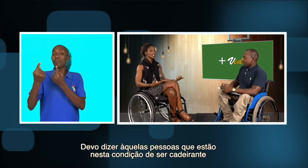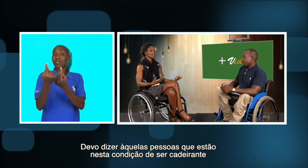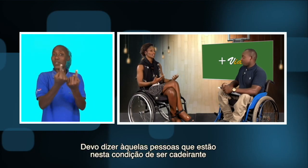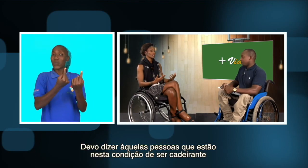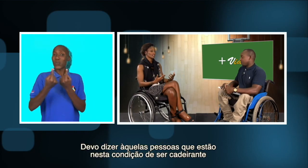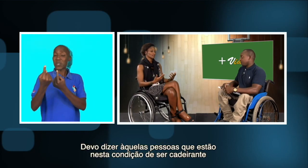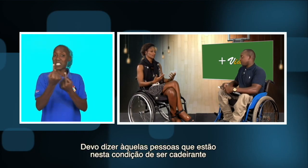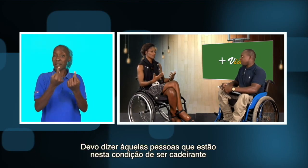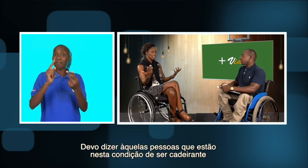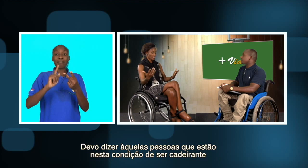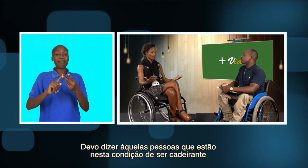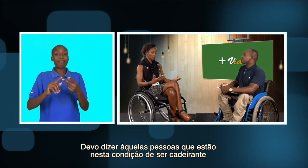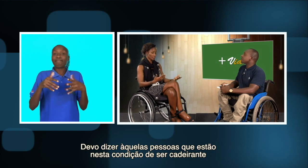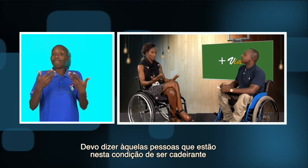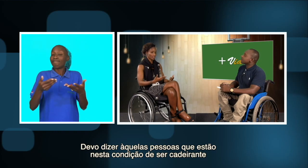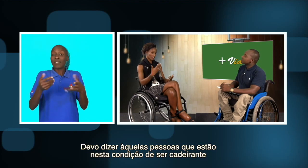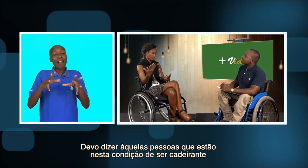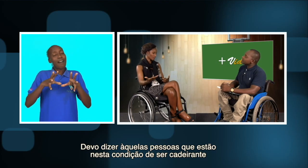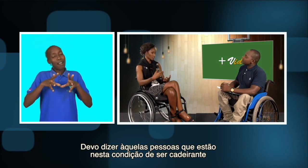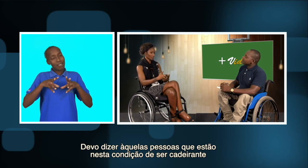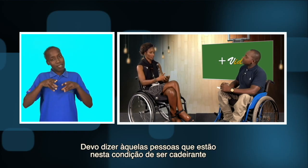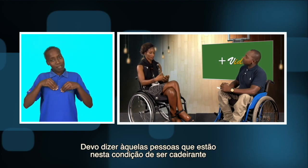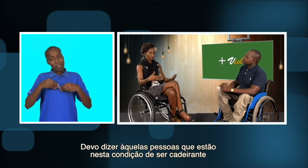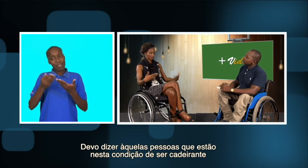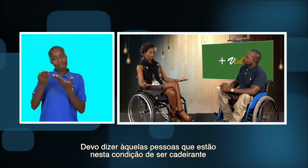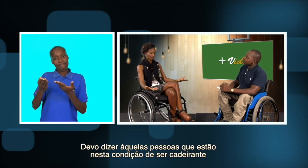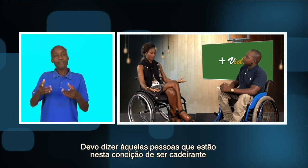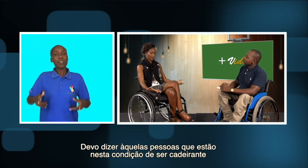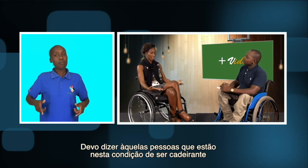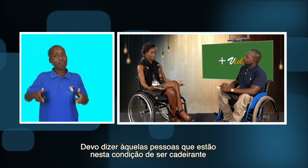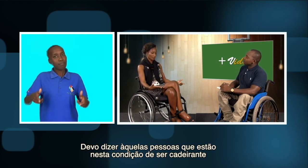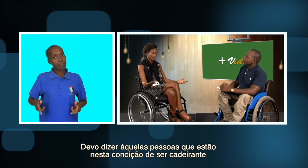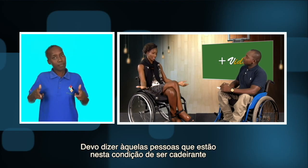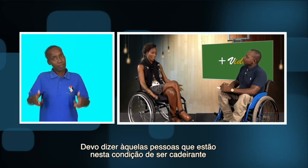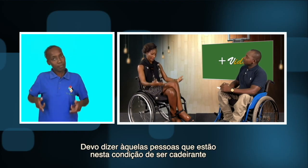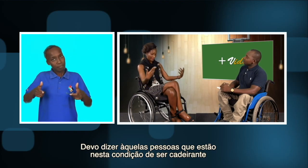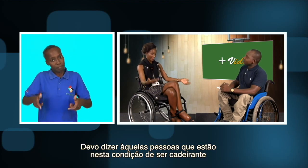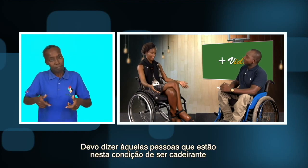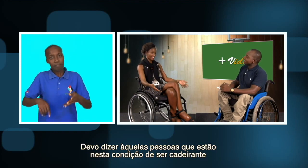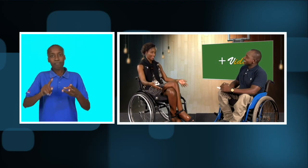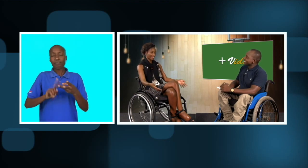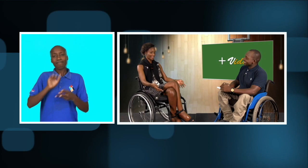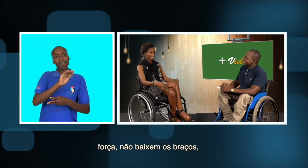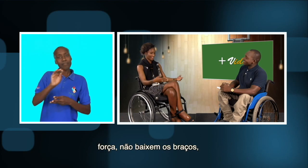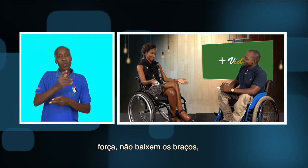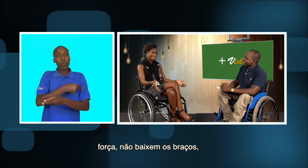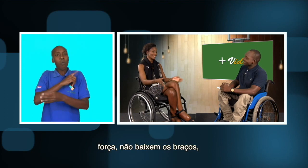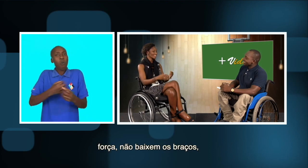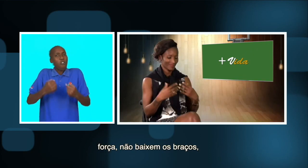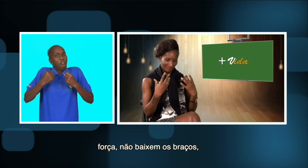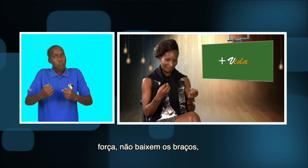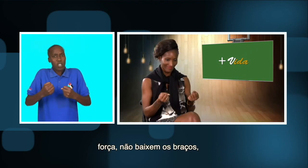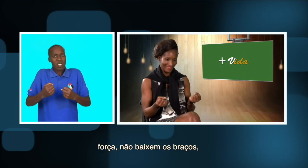por esta situação, A aceitação da nossa... Desta coisa, né? Ser cadeirante, não sei.